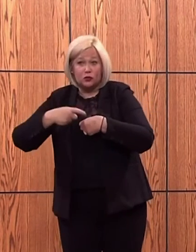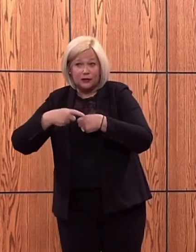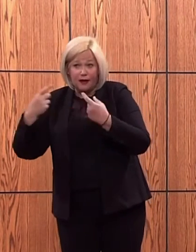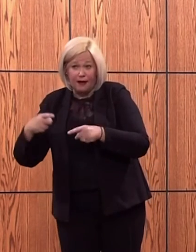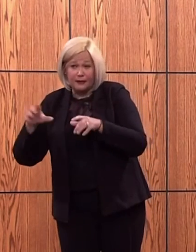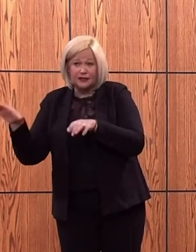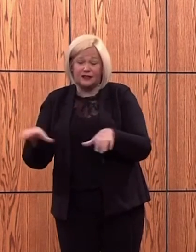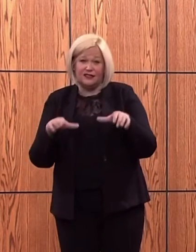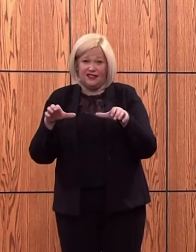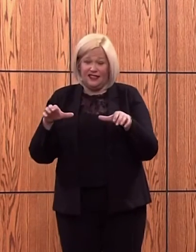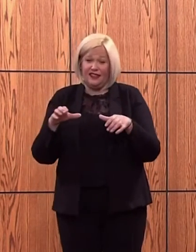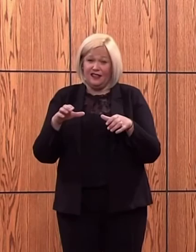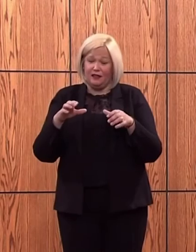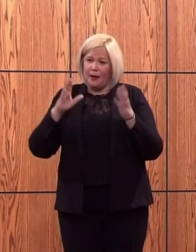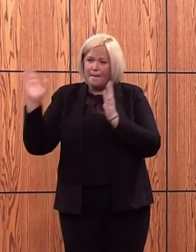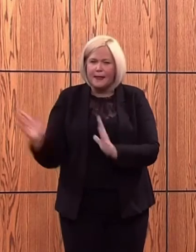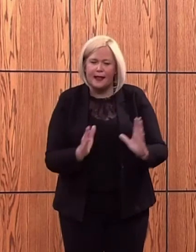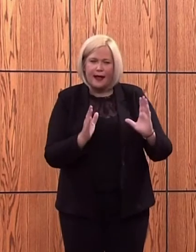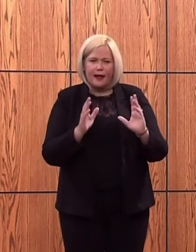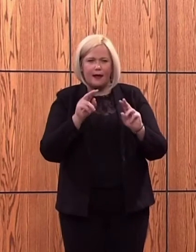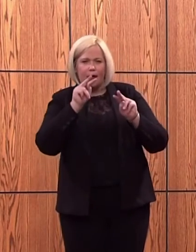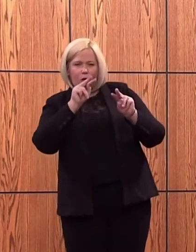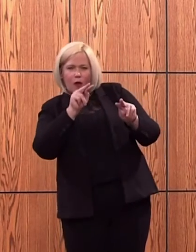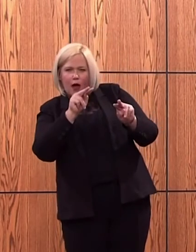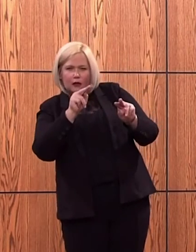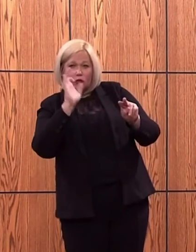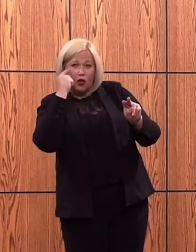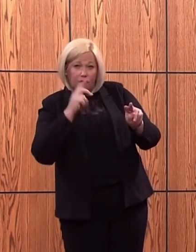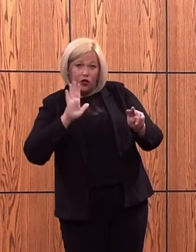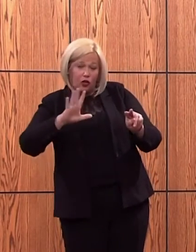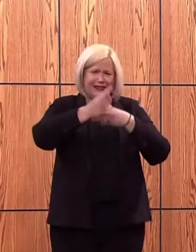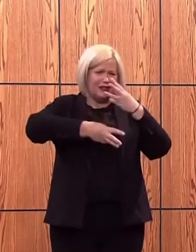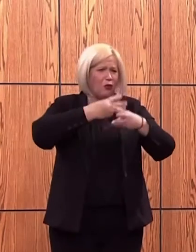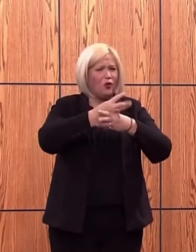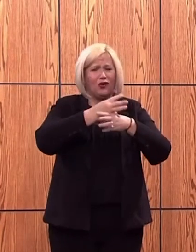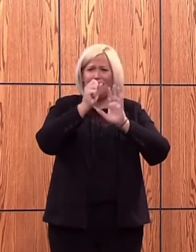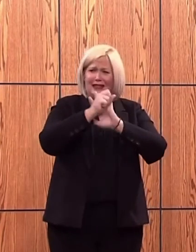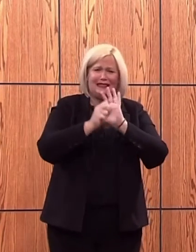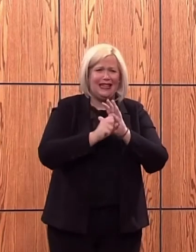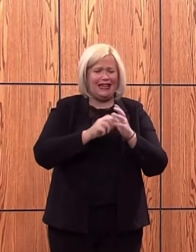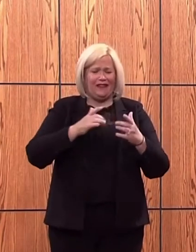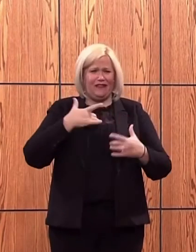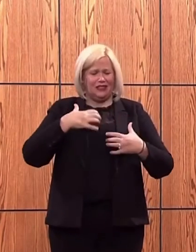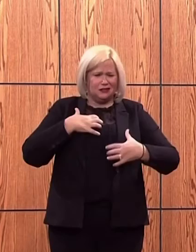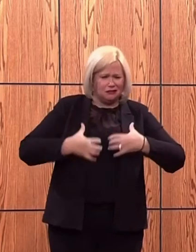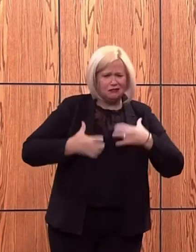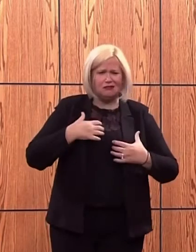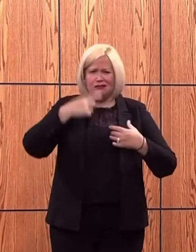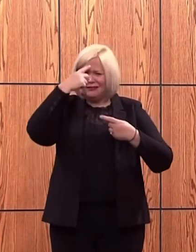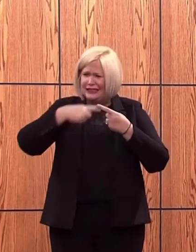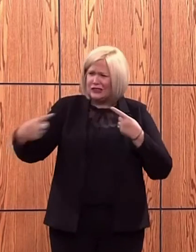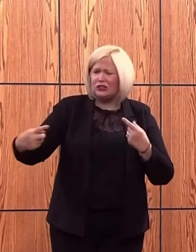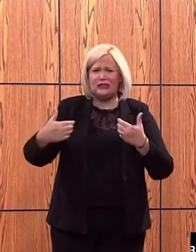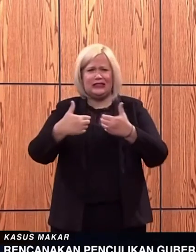aturan jarak sosial virus corona di negara bagiannya. Pada bulan September, Fox, salah seorang tersangka, mengunggah